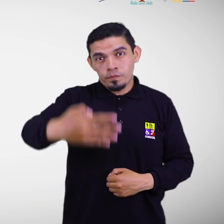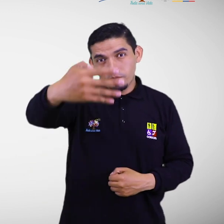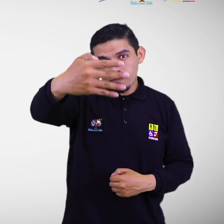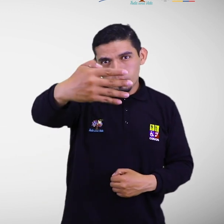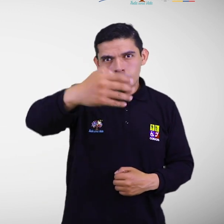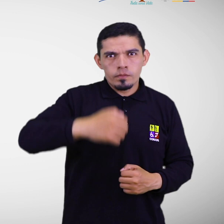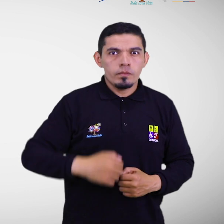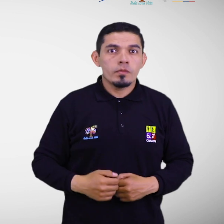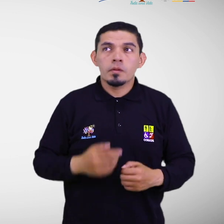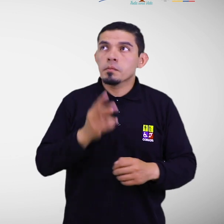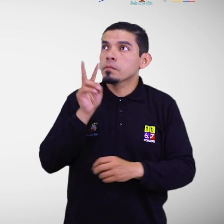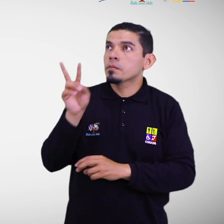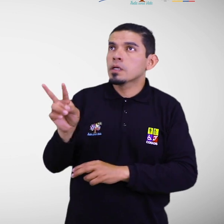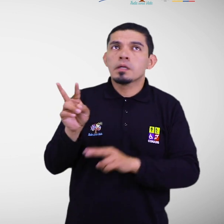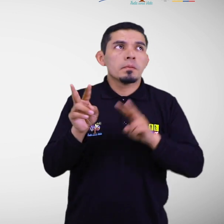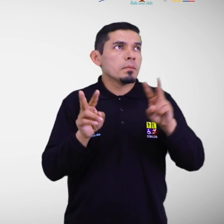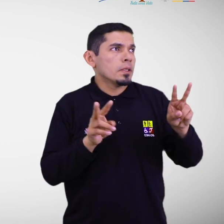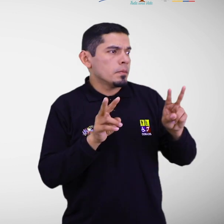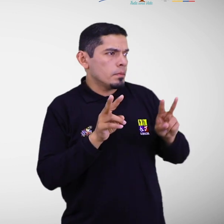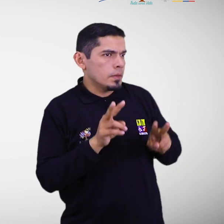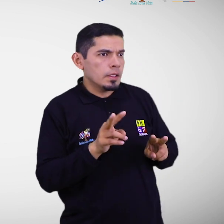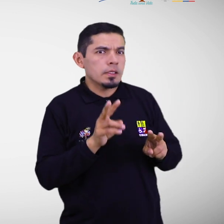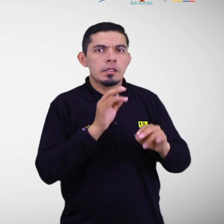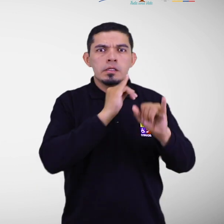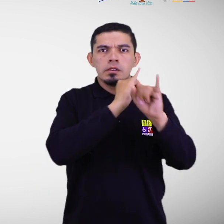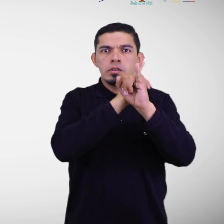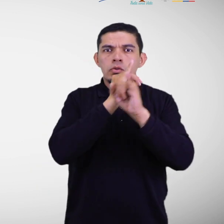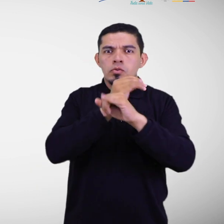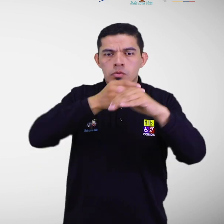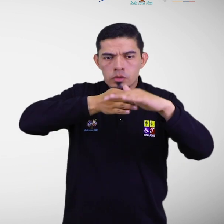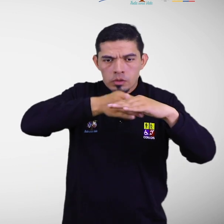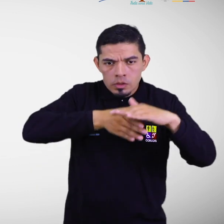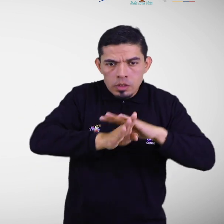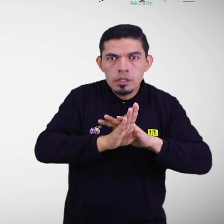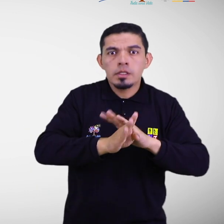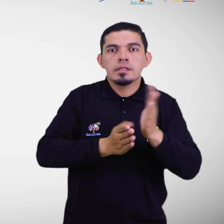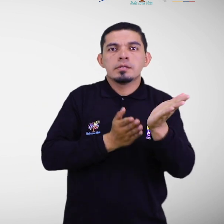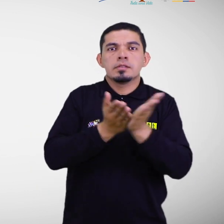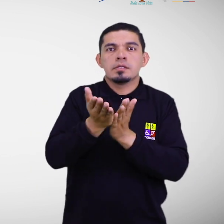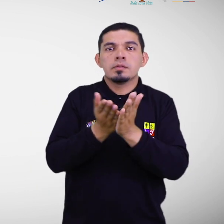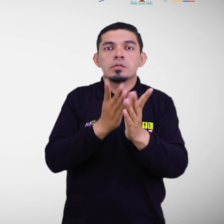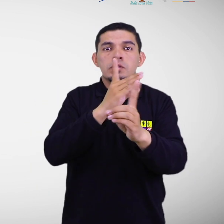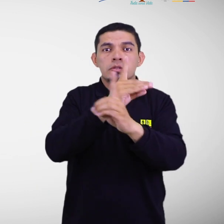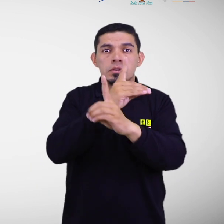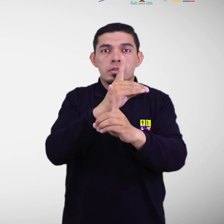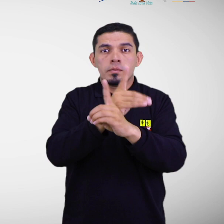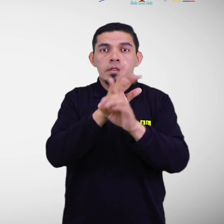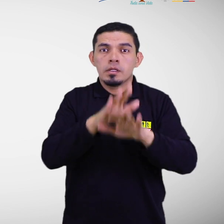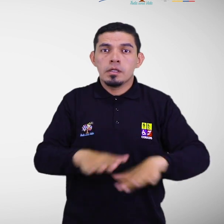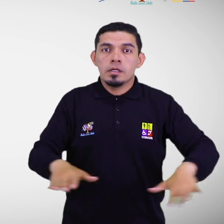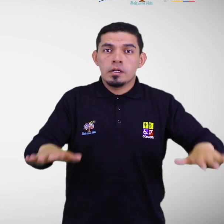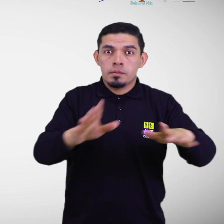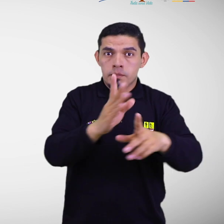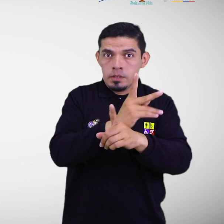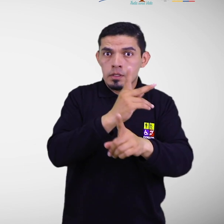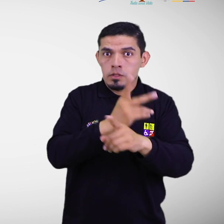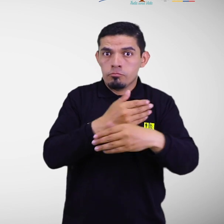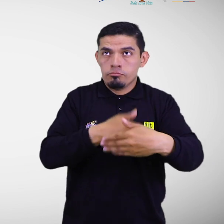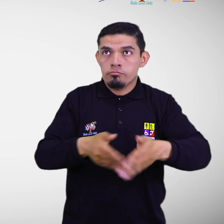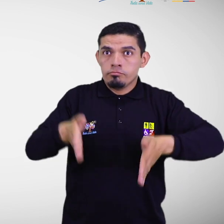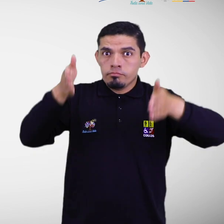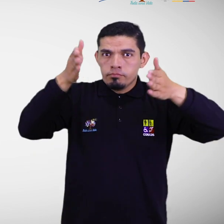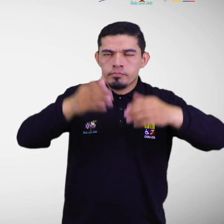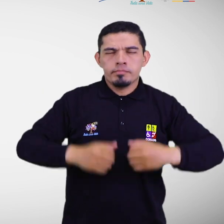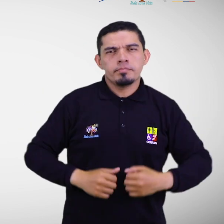infraestructura en donde se brindan servicios a las personas con discapacidad, dentro de la zona de riesgo. En el ámbito